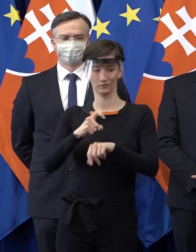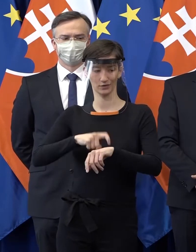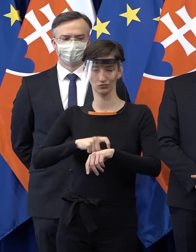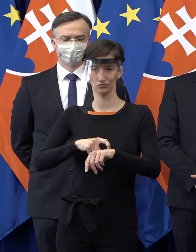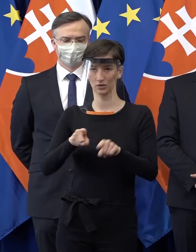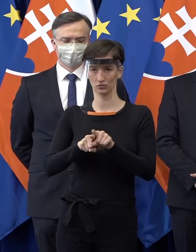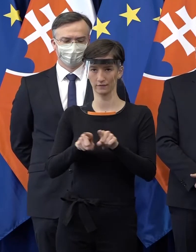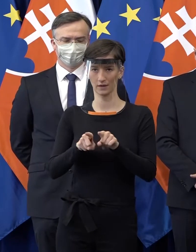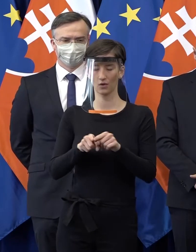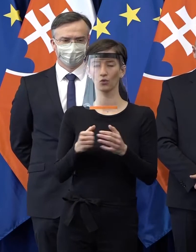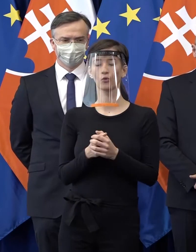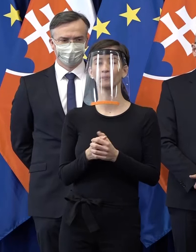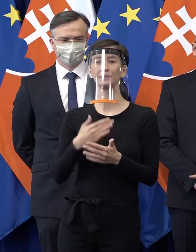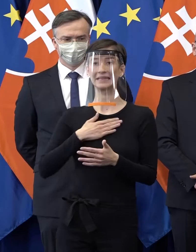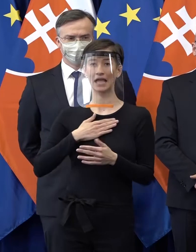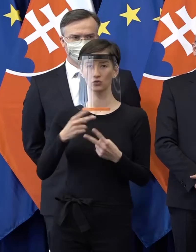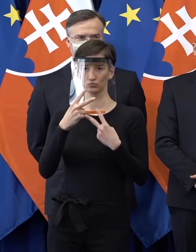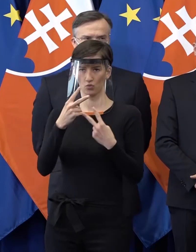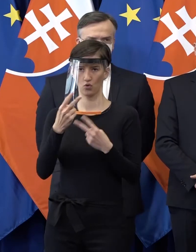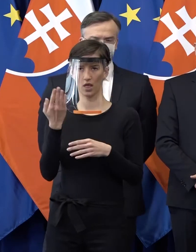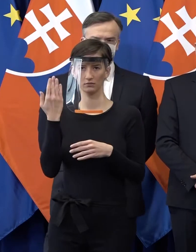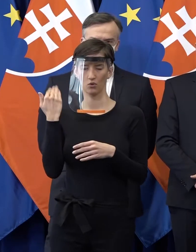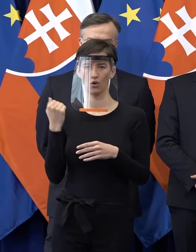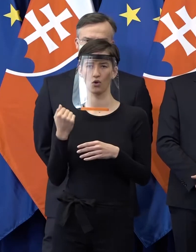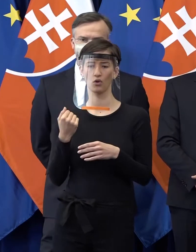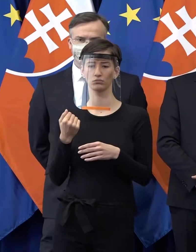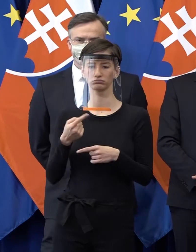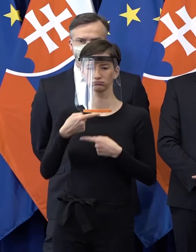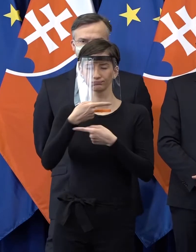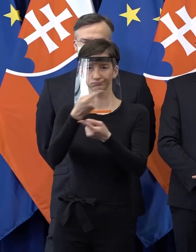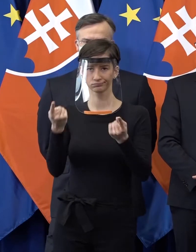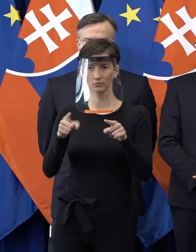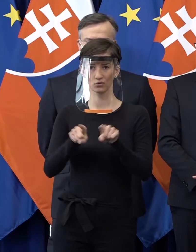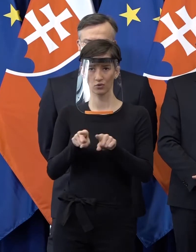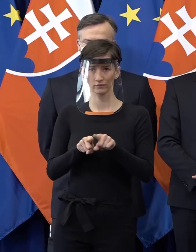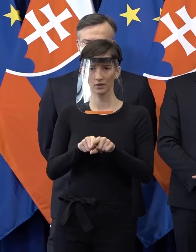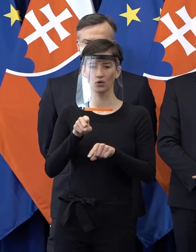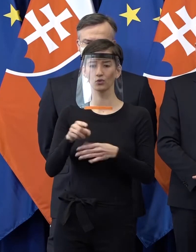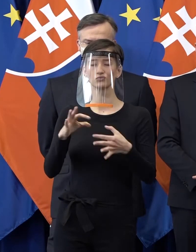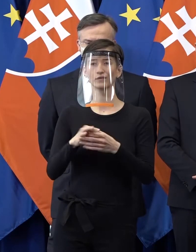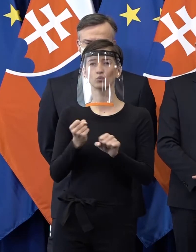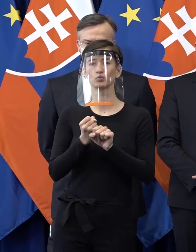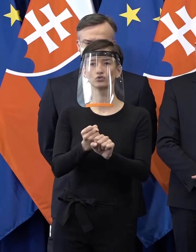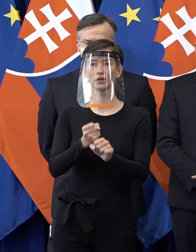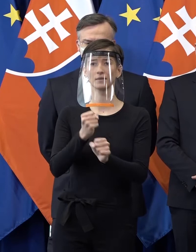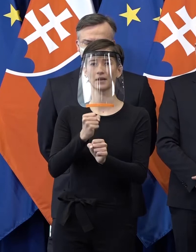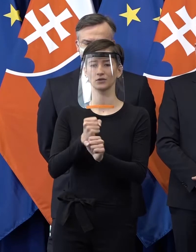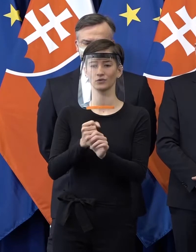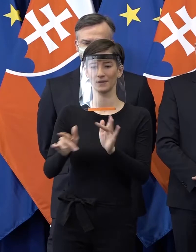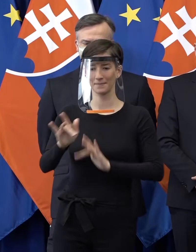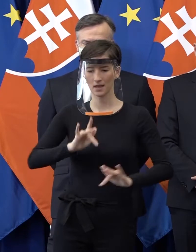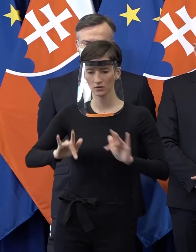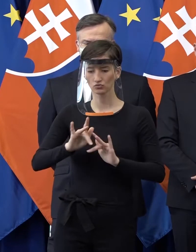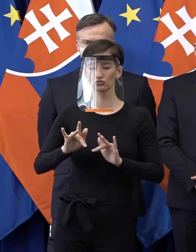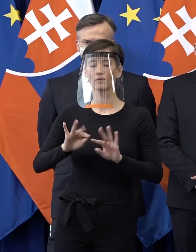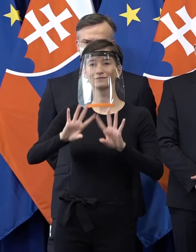naše pohľady na to, ako si predstavujeme túto podporu na udržanie pracovných miest u väčších zamestnávateľov. Teraz to vyhodnotíme